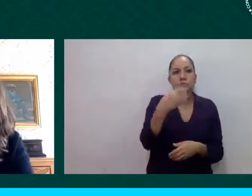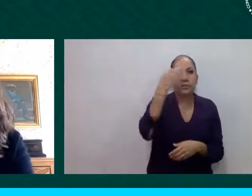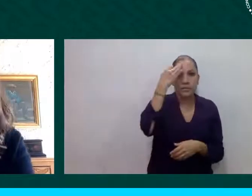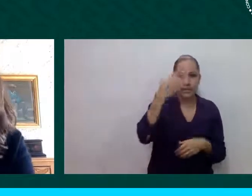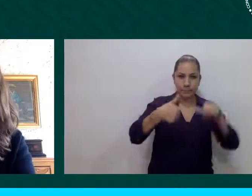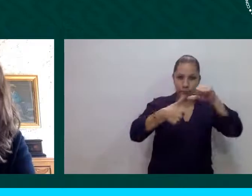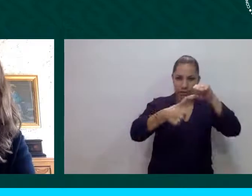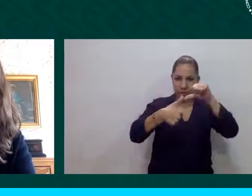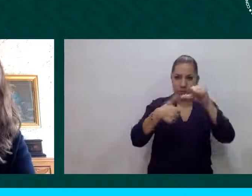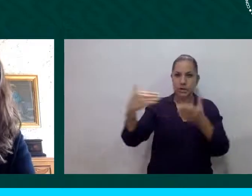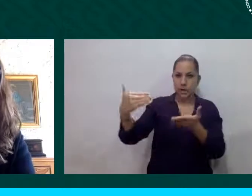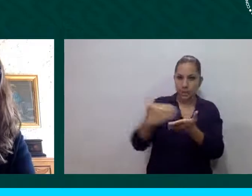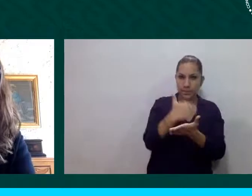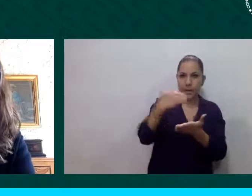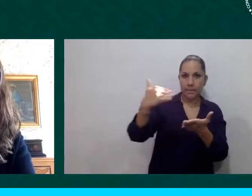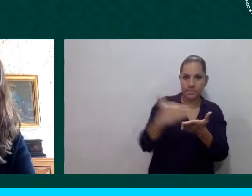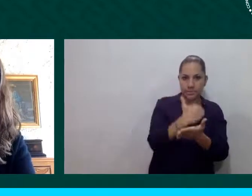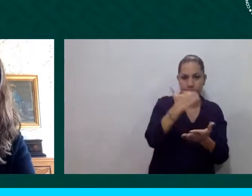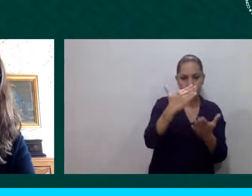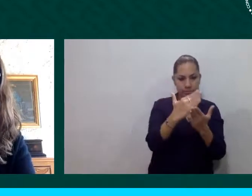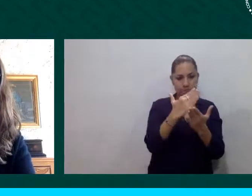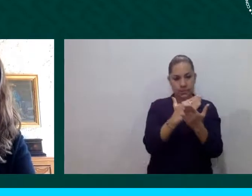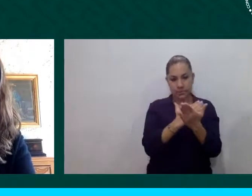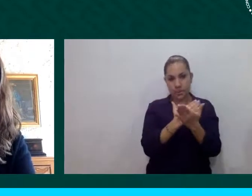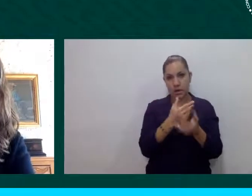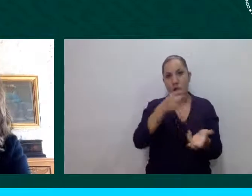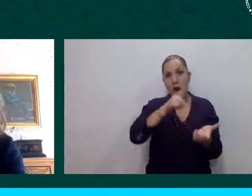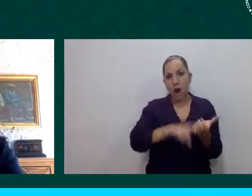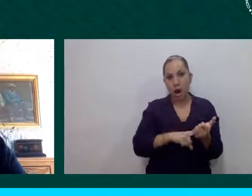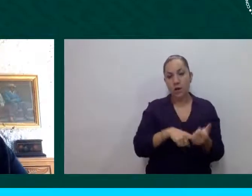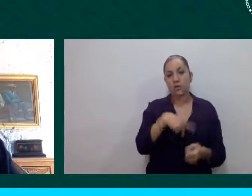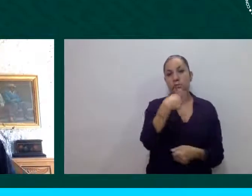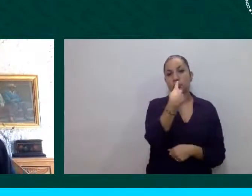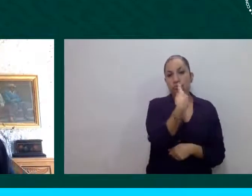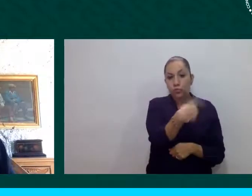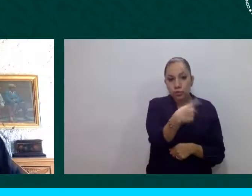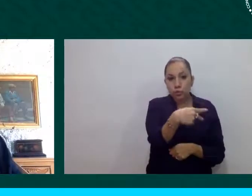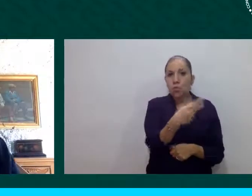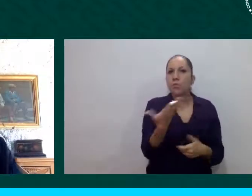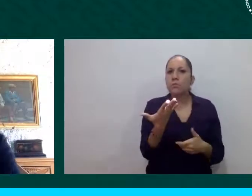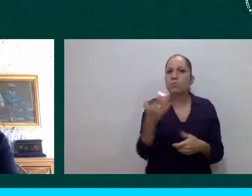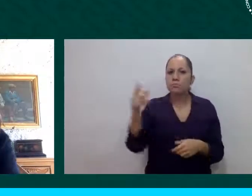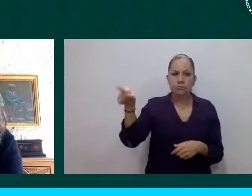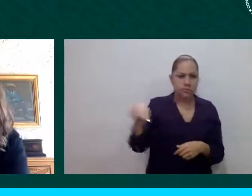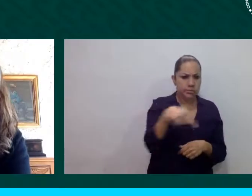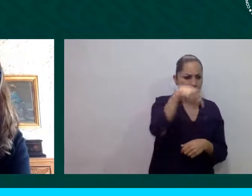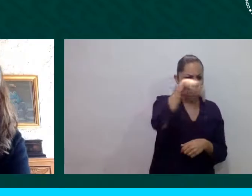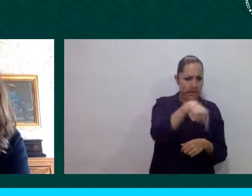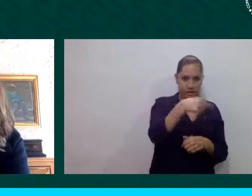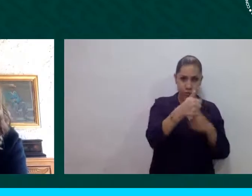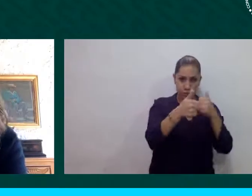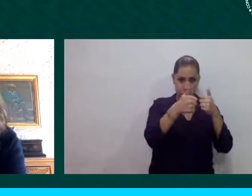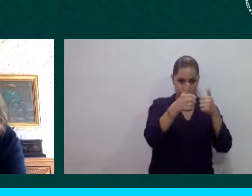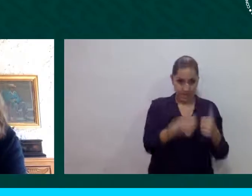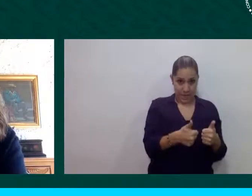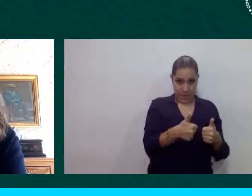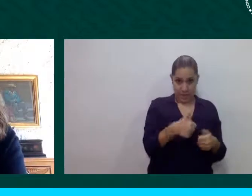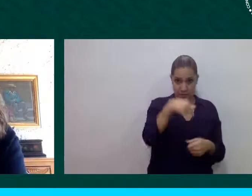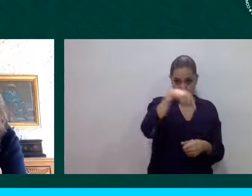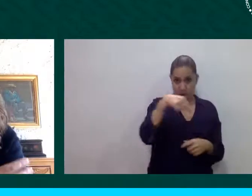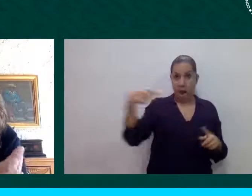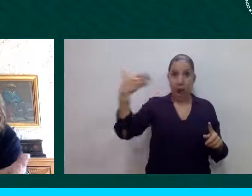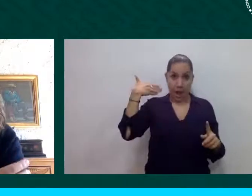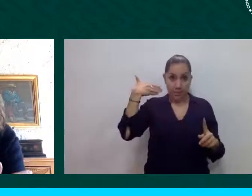país y exclusivamente en la Ciudad de México. Ya la Ciudad de México no es una ciudad de tránsito, sino también se ha convertido en una ciudad de